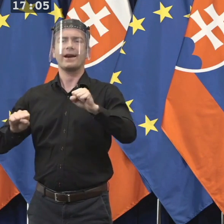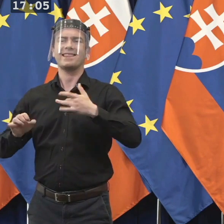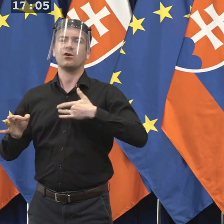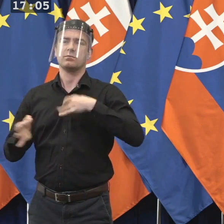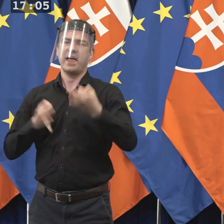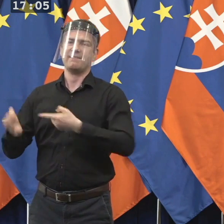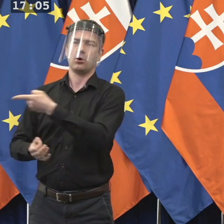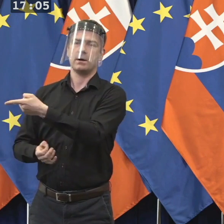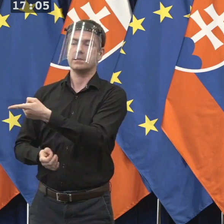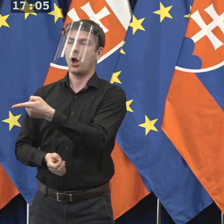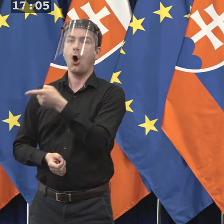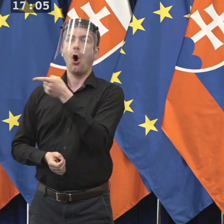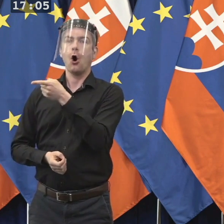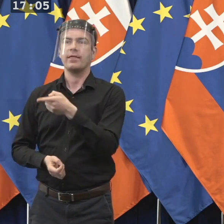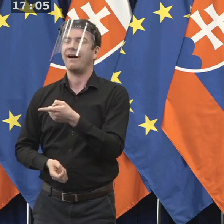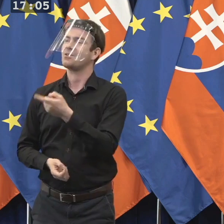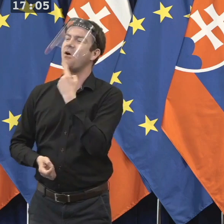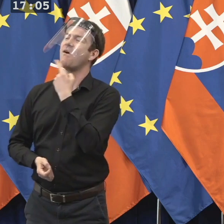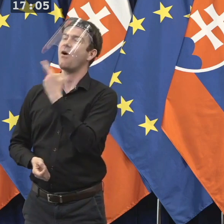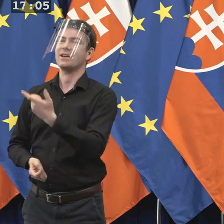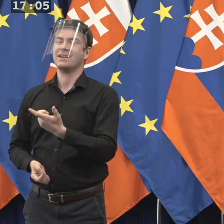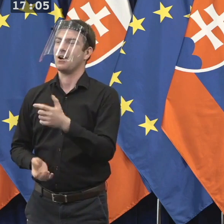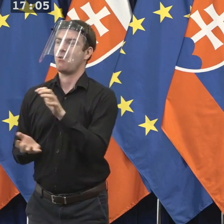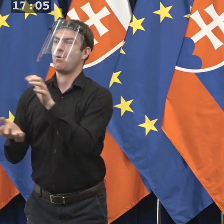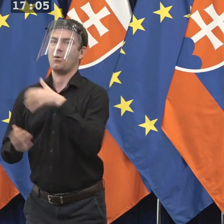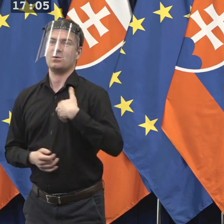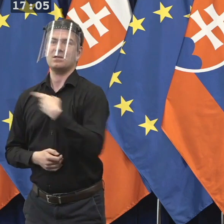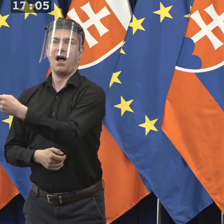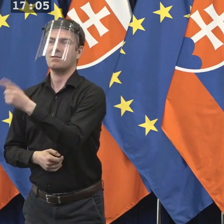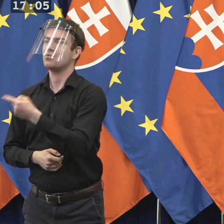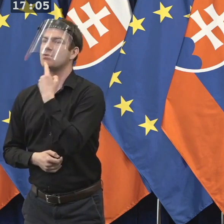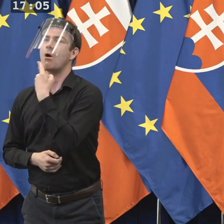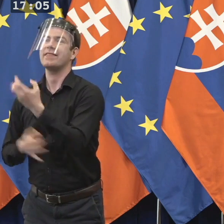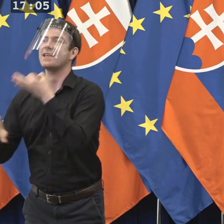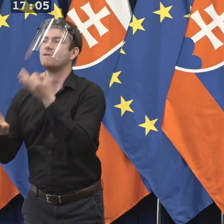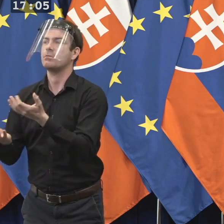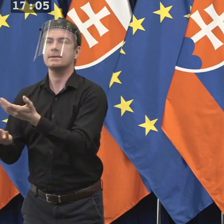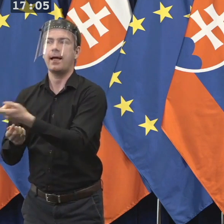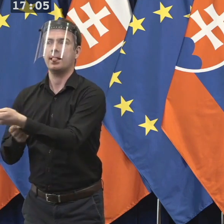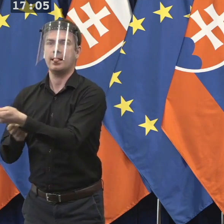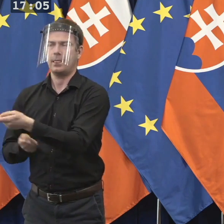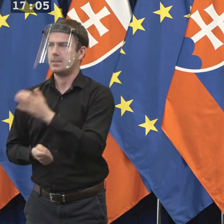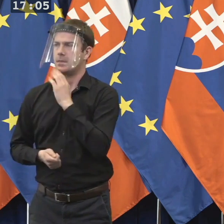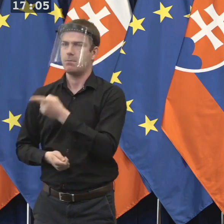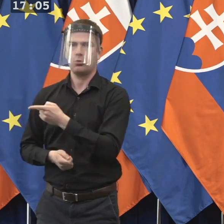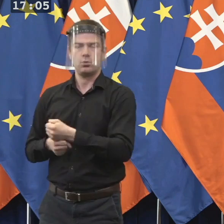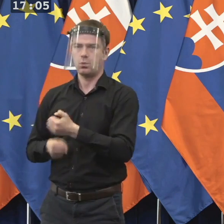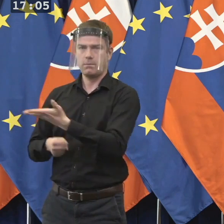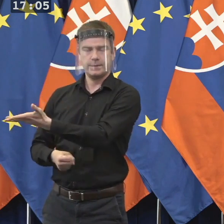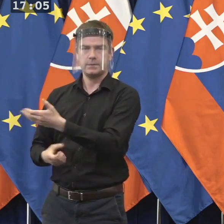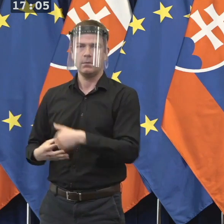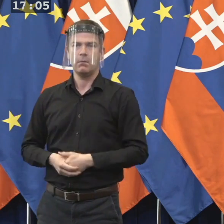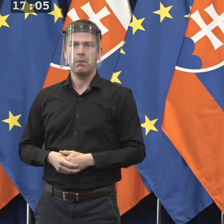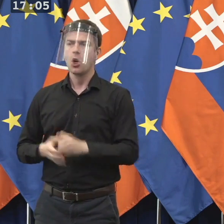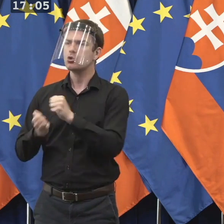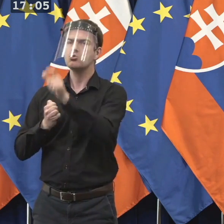to, aby zastrašoval kohokoľvek v tom vzťahu slabšieho alebo človeka, ktorého práva by skôr